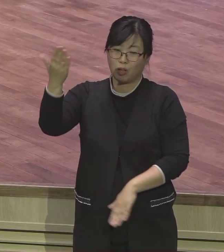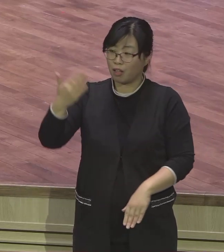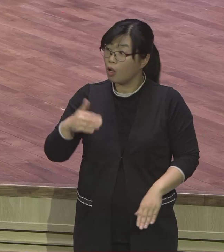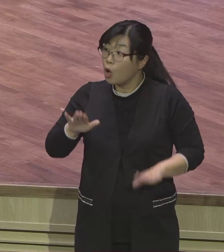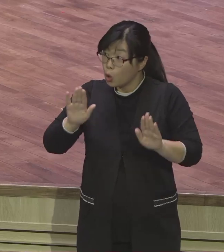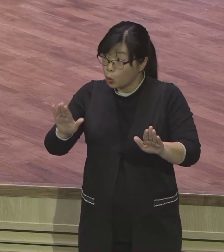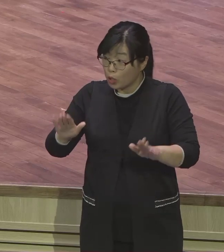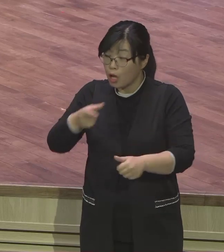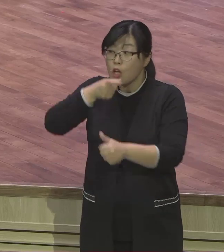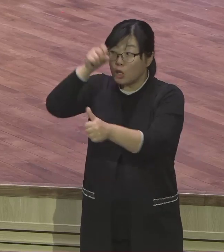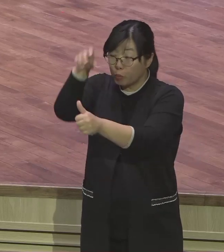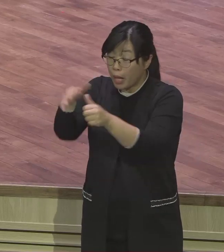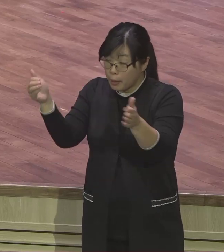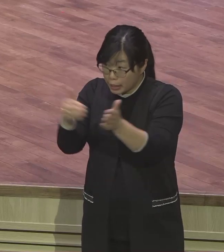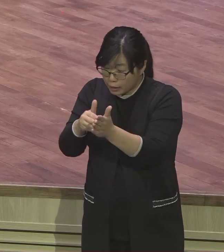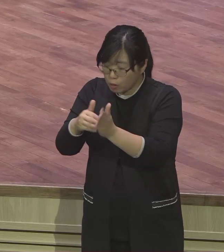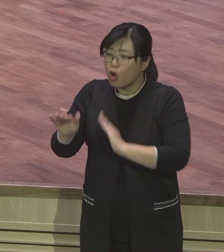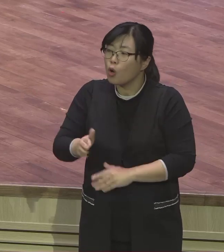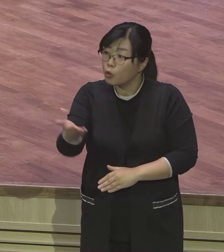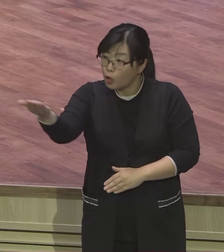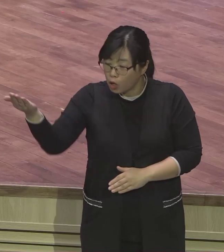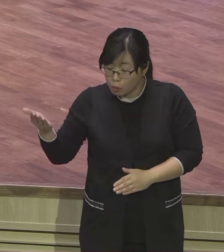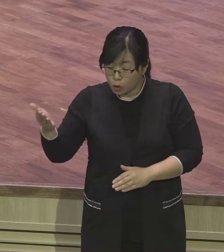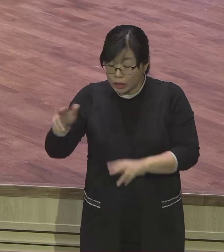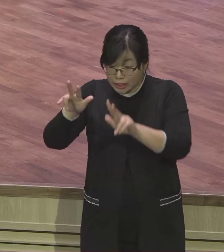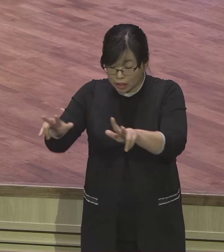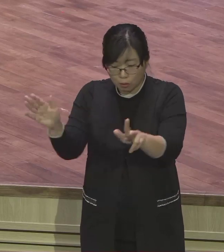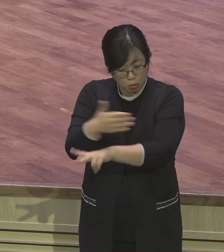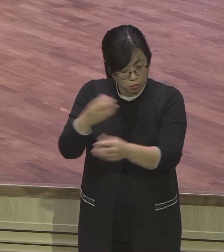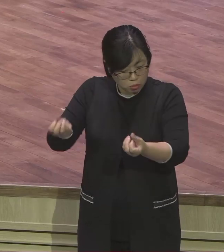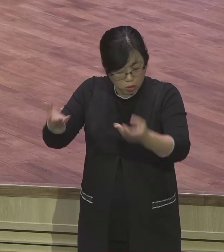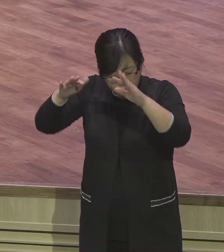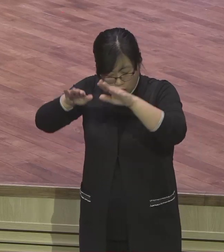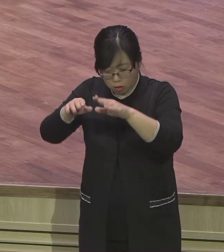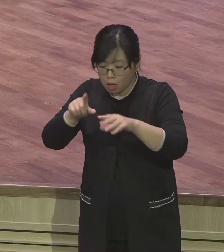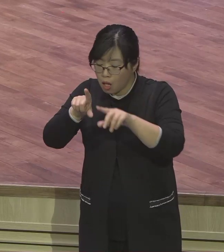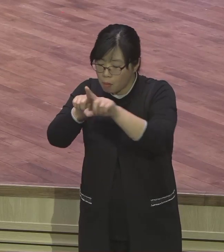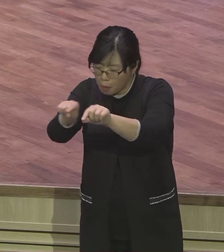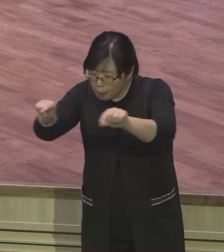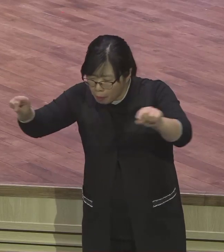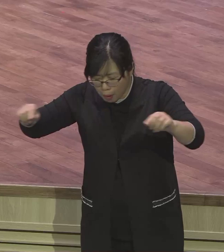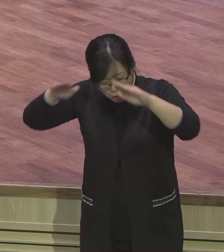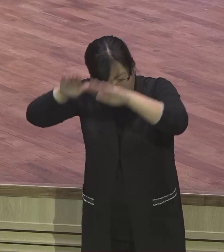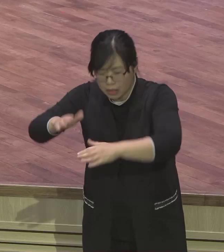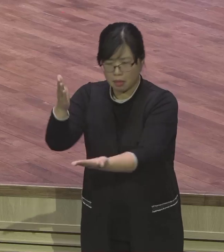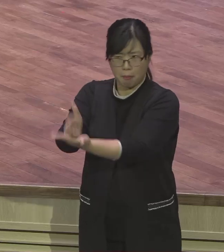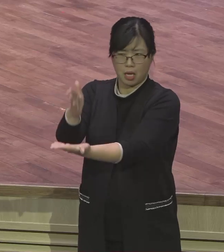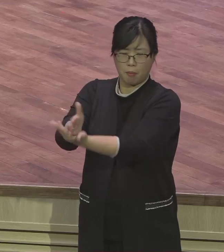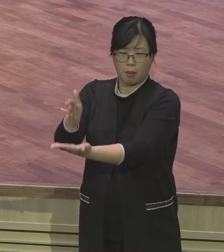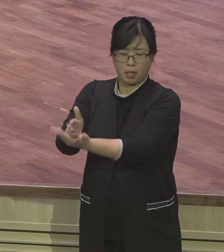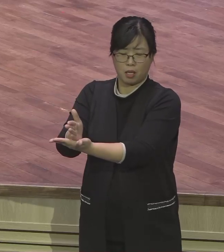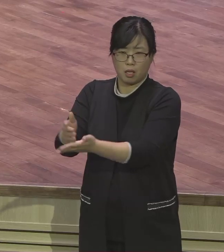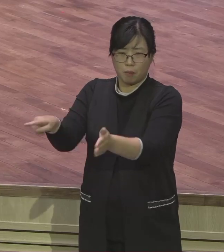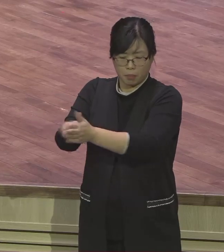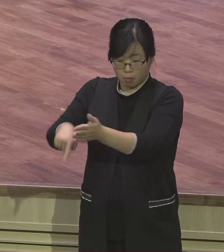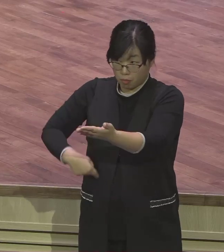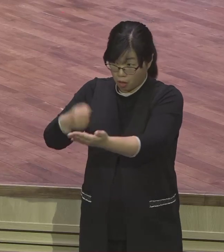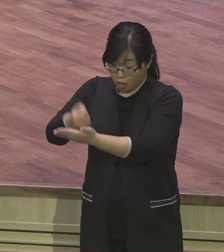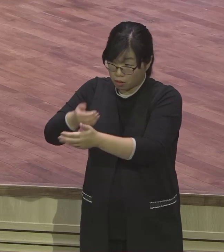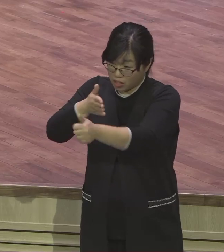핍박 받으세요. 막 요거라 부모가 요거라고 행자가 요거라 하거든요. 받으세요. 나는 예수를 믿기 때문에 그런 거 하지